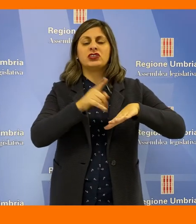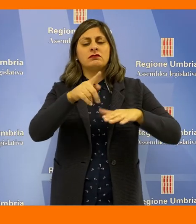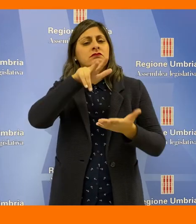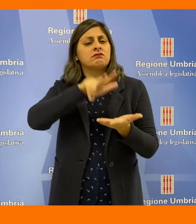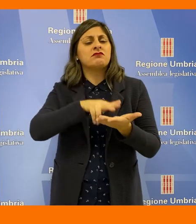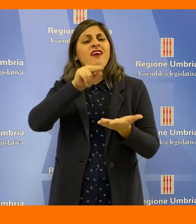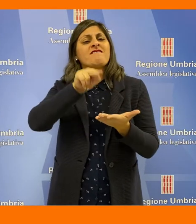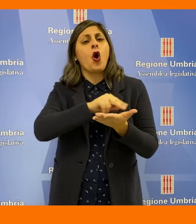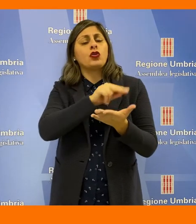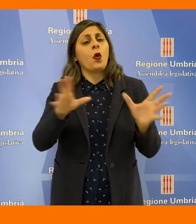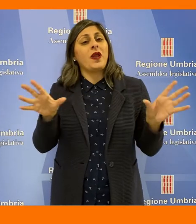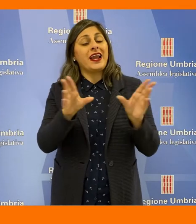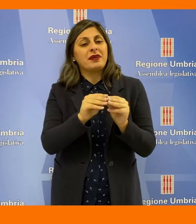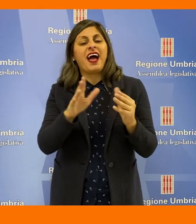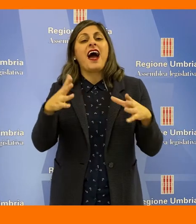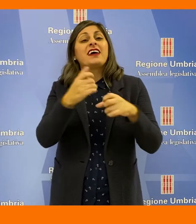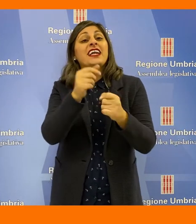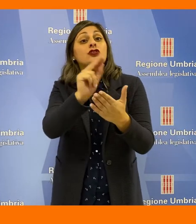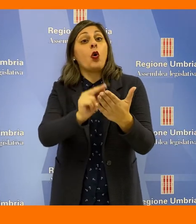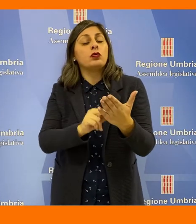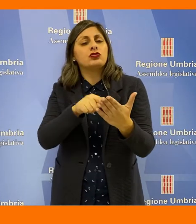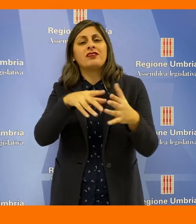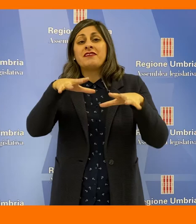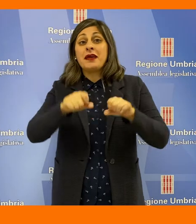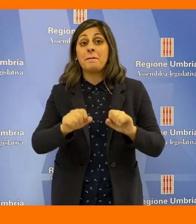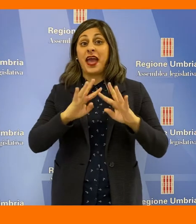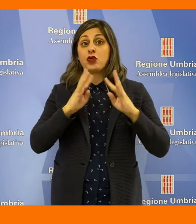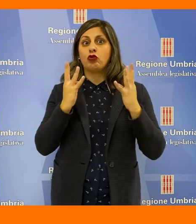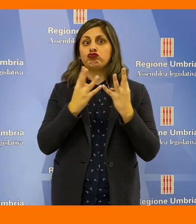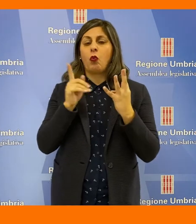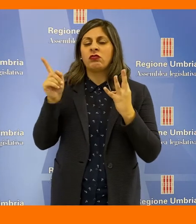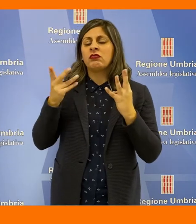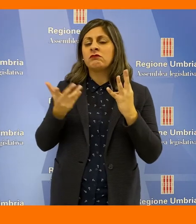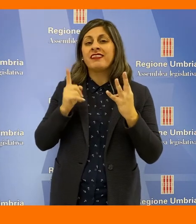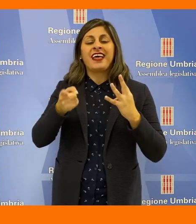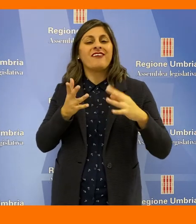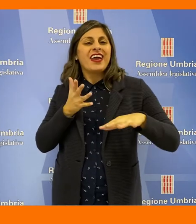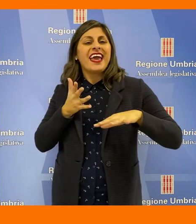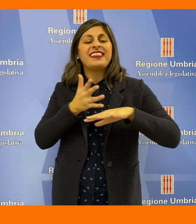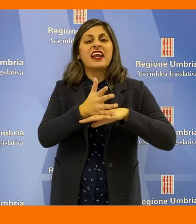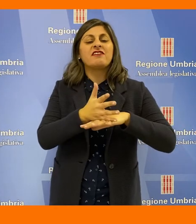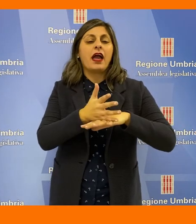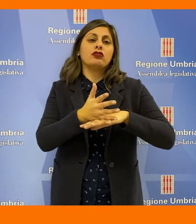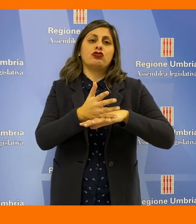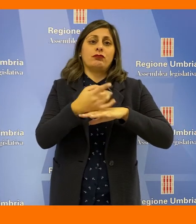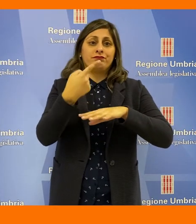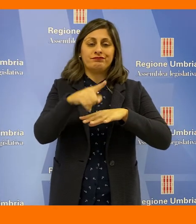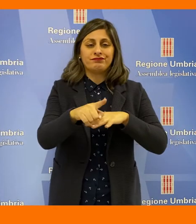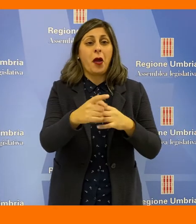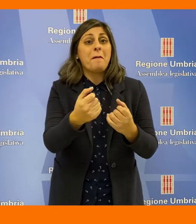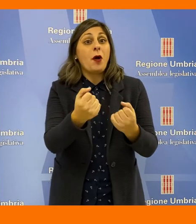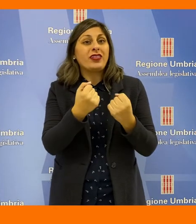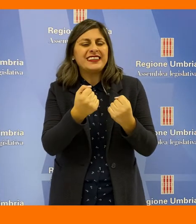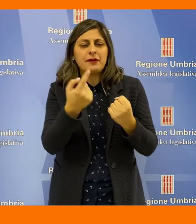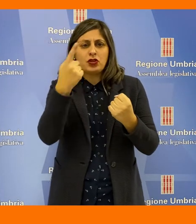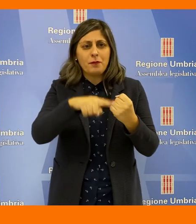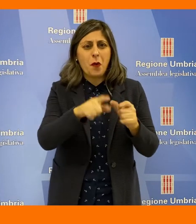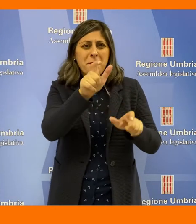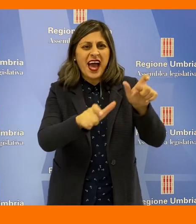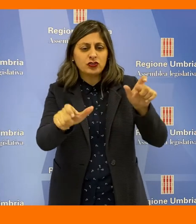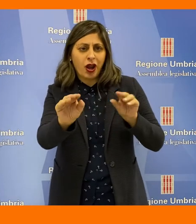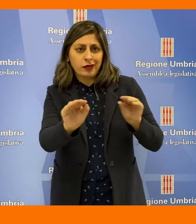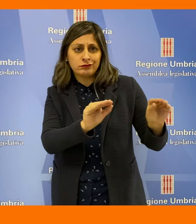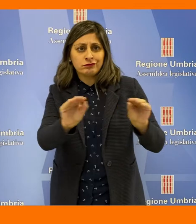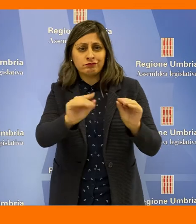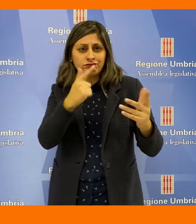presieduta da Valerio Mancini, ha approvato con voto unanime una risoluzione che mira ad impegnare la Giunta regionale ad intervenire per la razionalizzazione